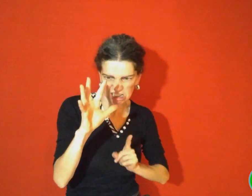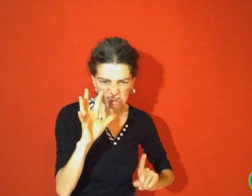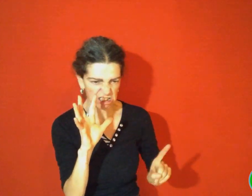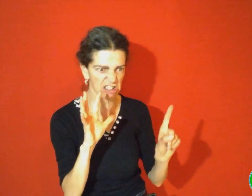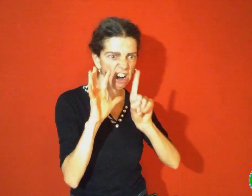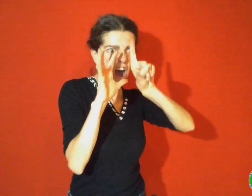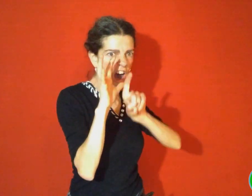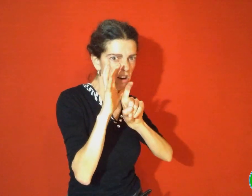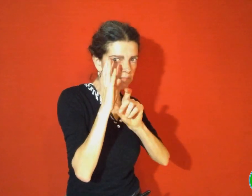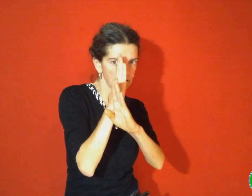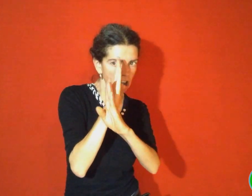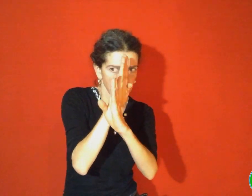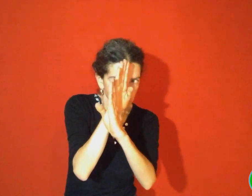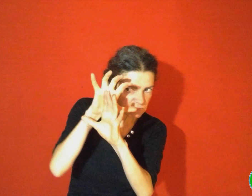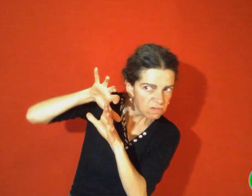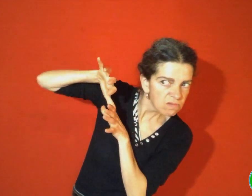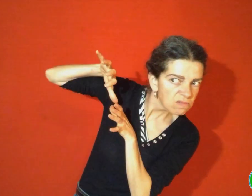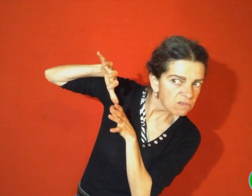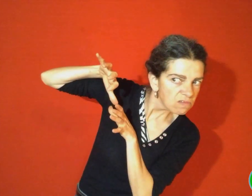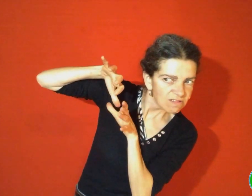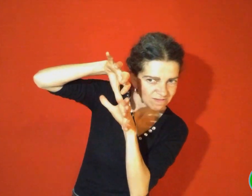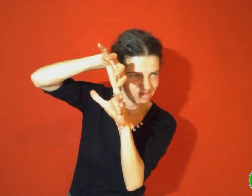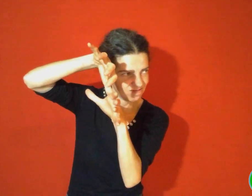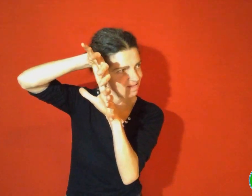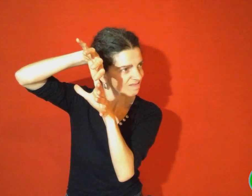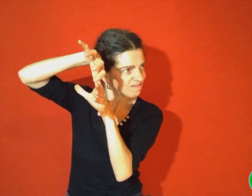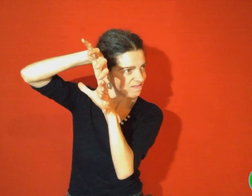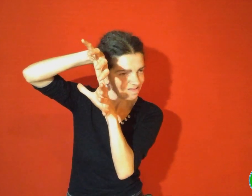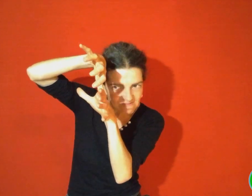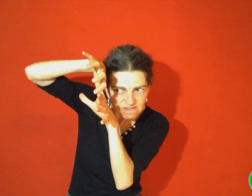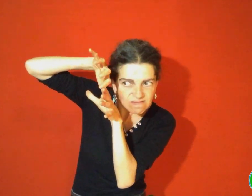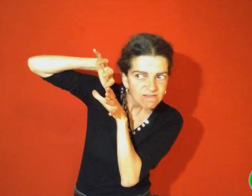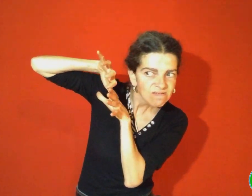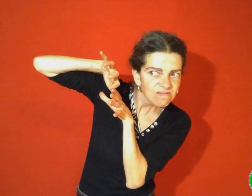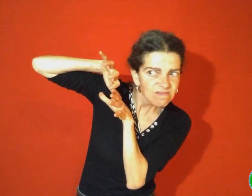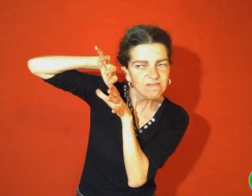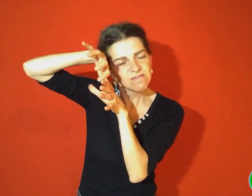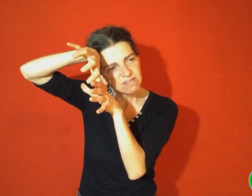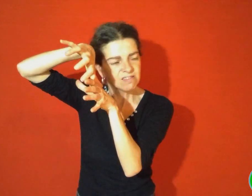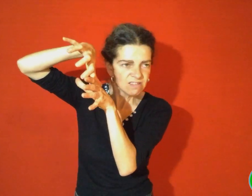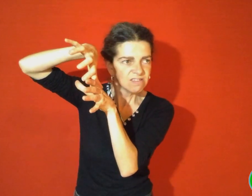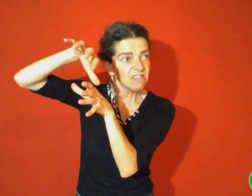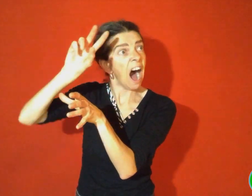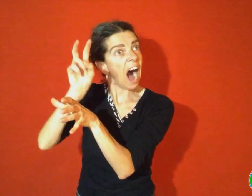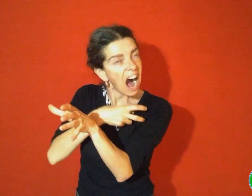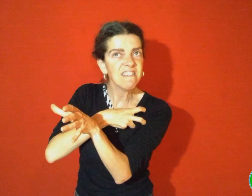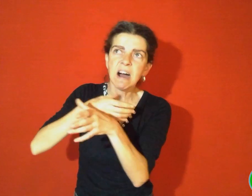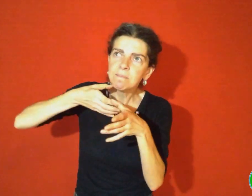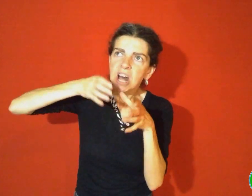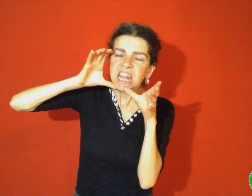l'ogre attendait la fillette, prêt à se jeter sur elle. « Ah ! Voilà enfin